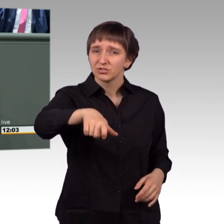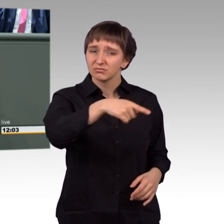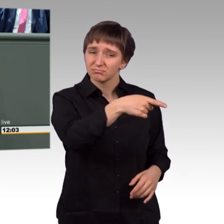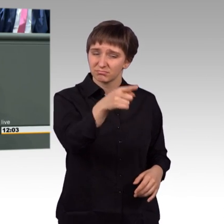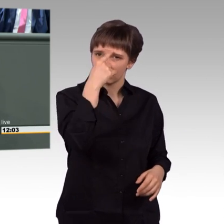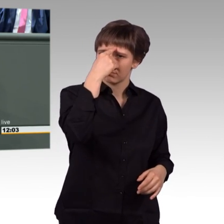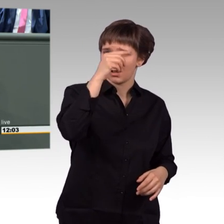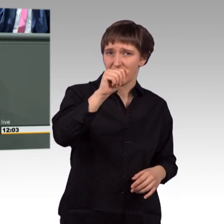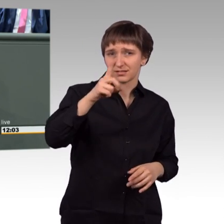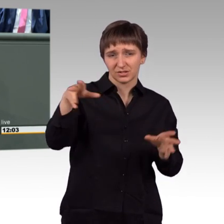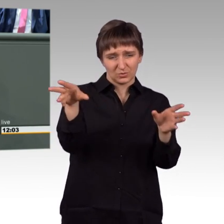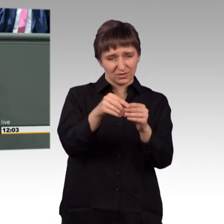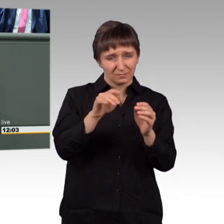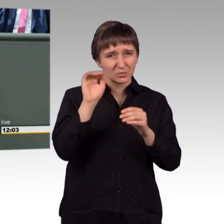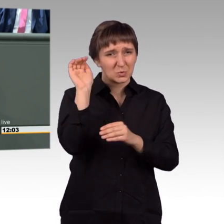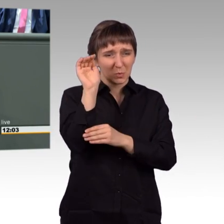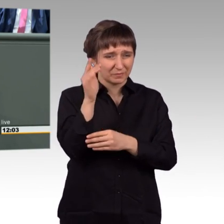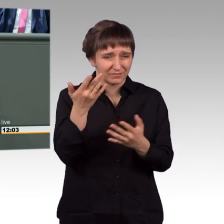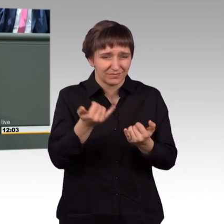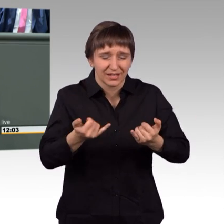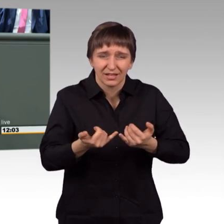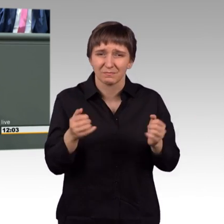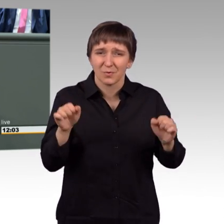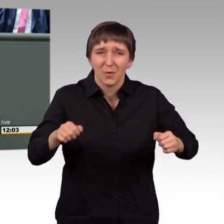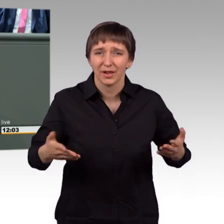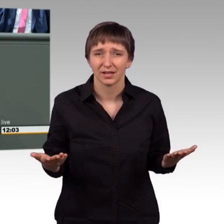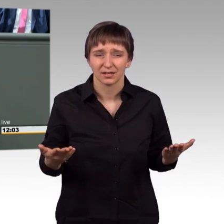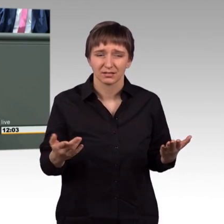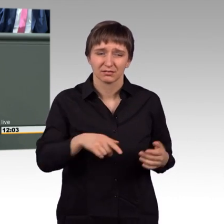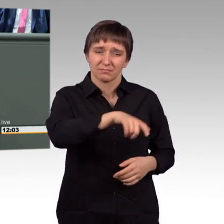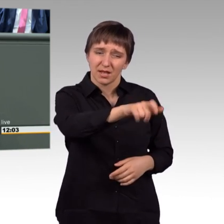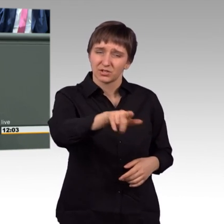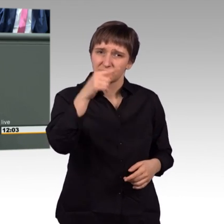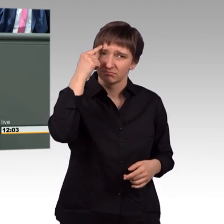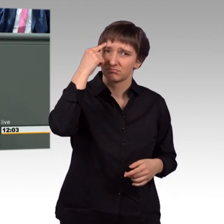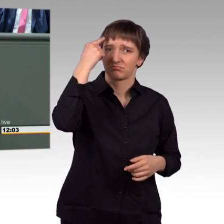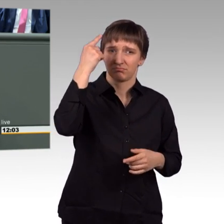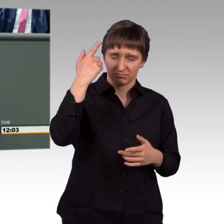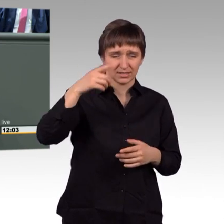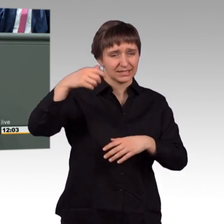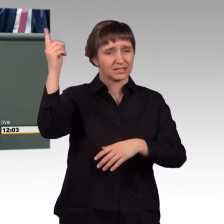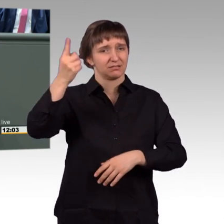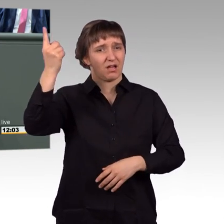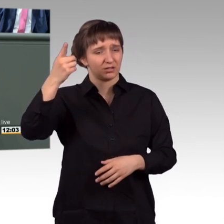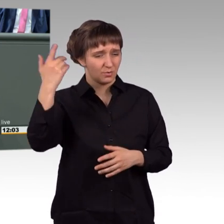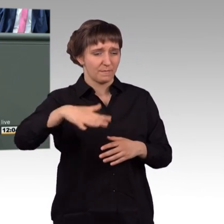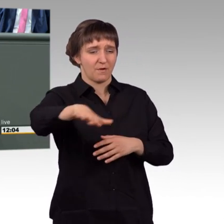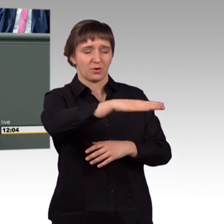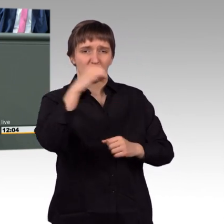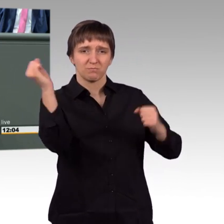Wie sollen die Menschen daran glauben, dass ein Diktator, der Fassbomben auf die Bevölkerung geworfen hat, der nach meiner Auffassung auch